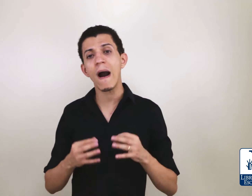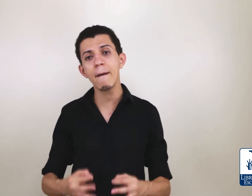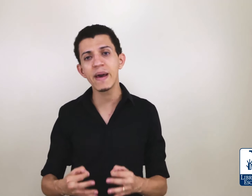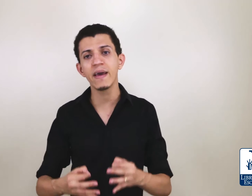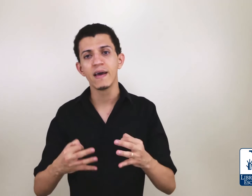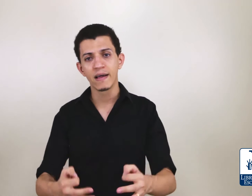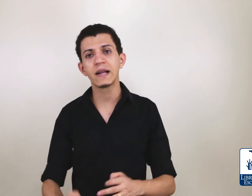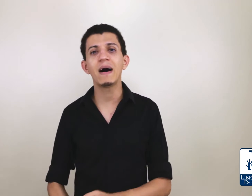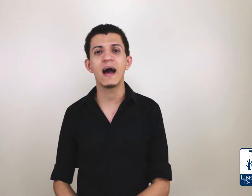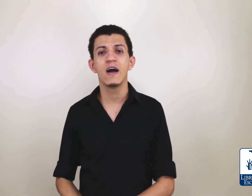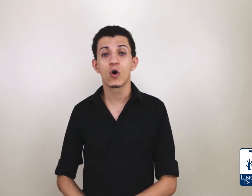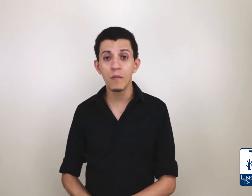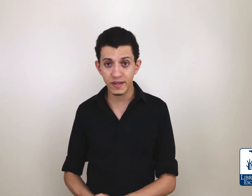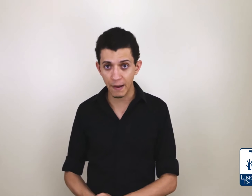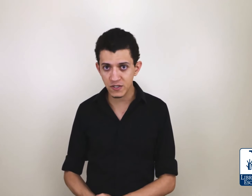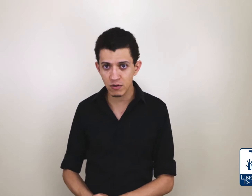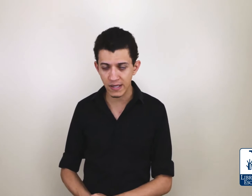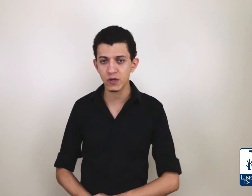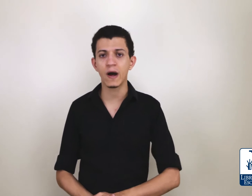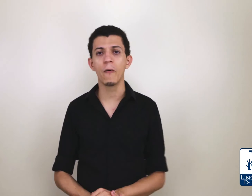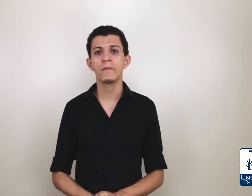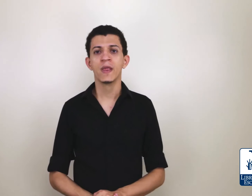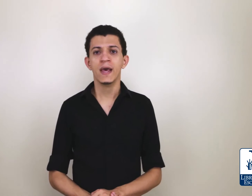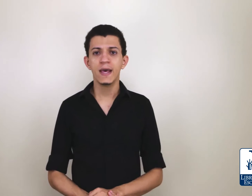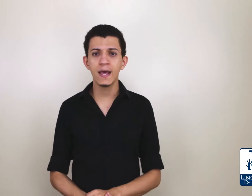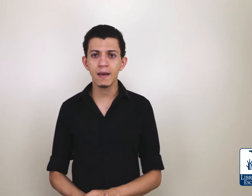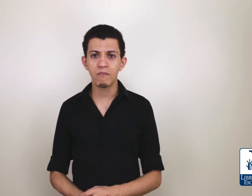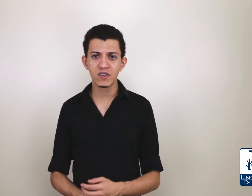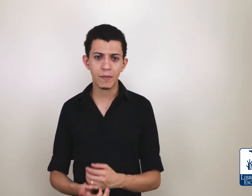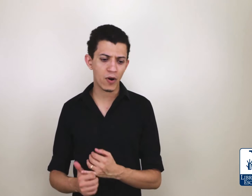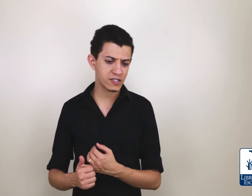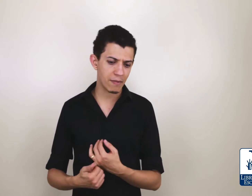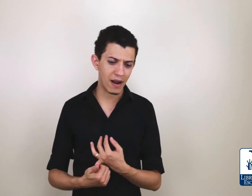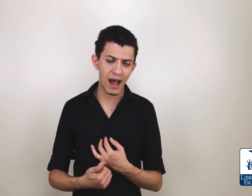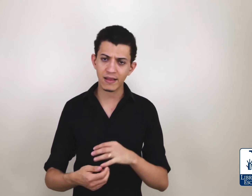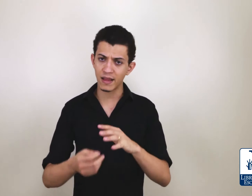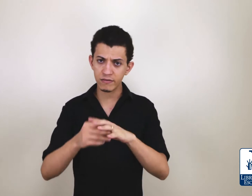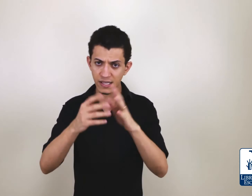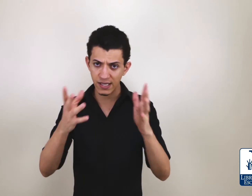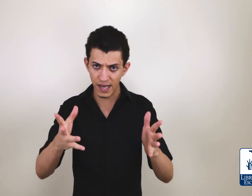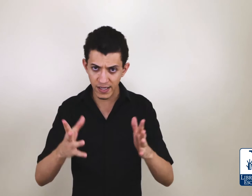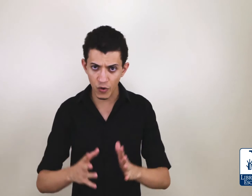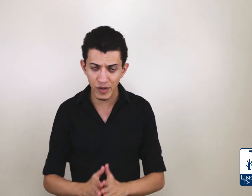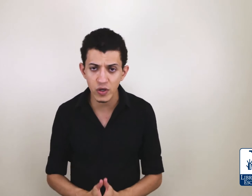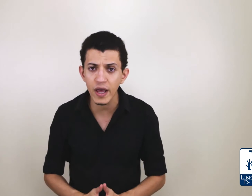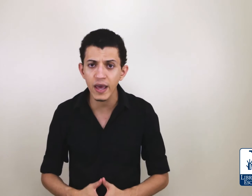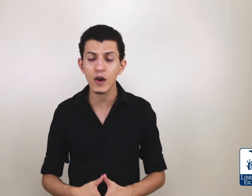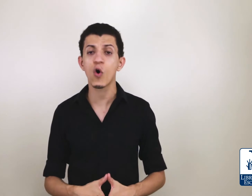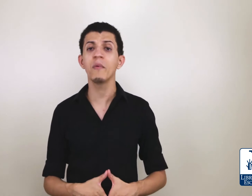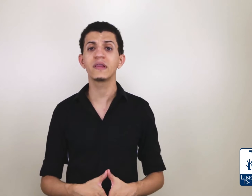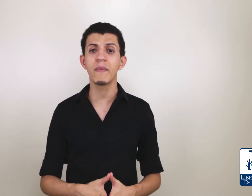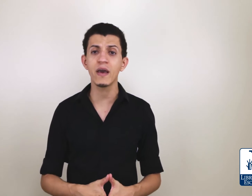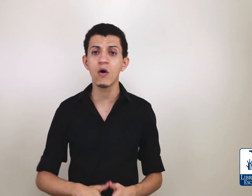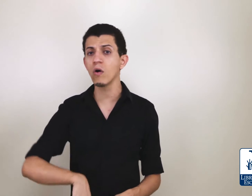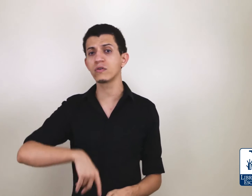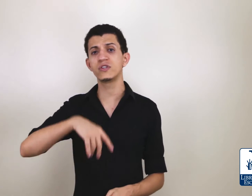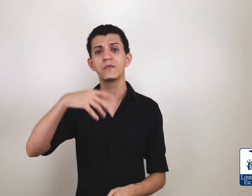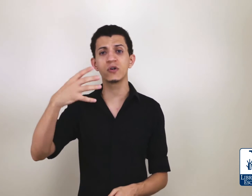amei trabalhar como intérprete educacional. E você pode trabalhar tanto nessas áreas que eu mencionei, como também em outros tipos de